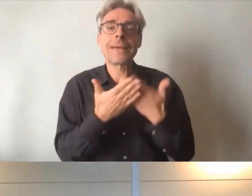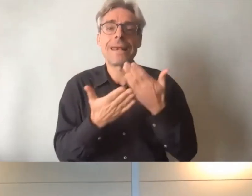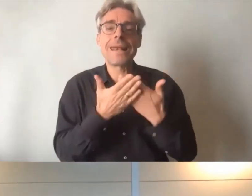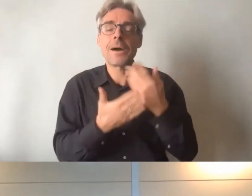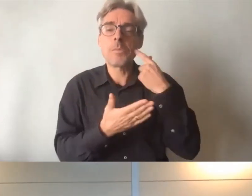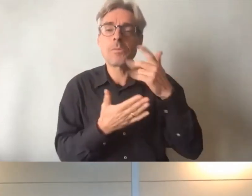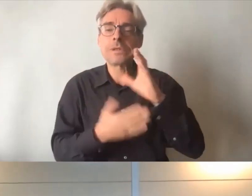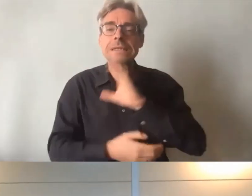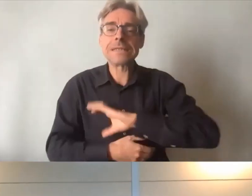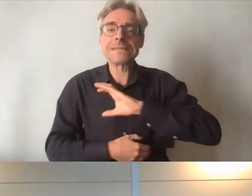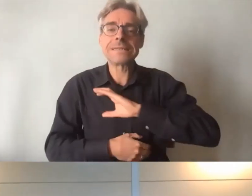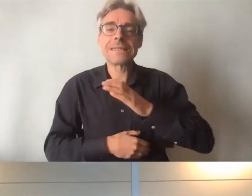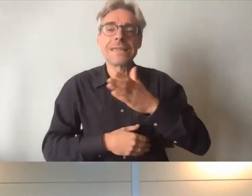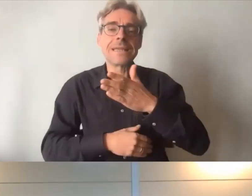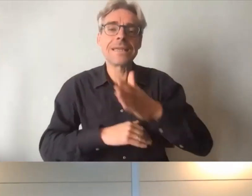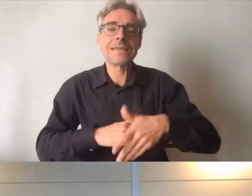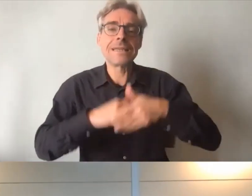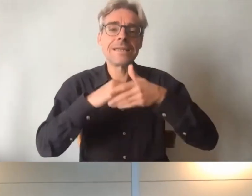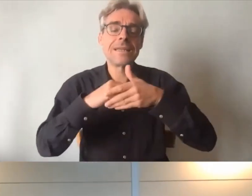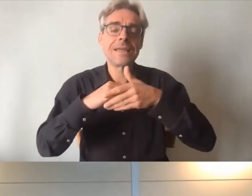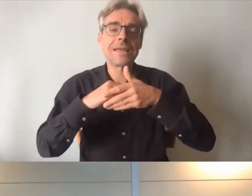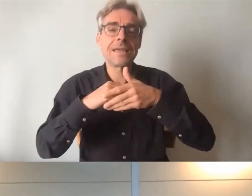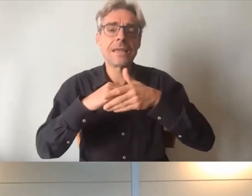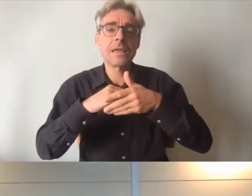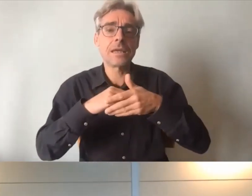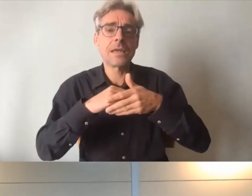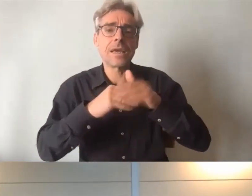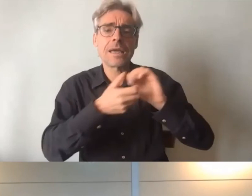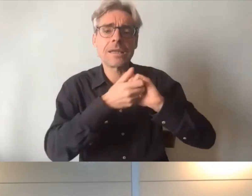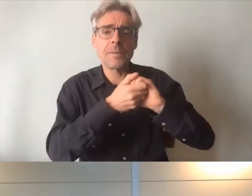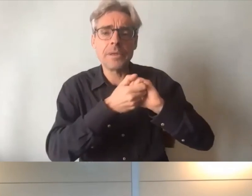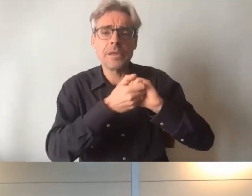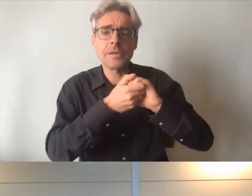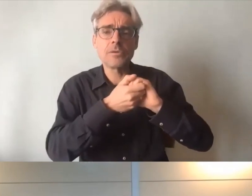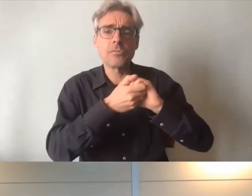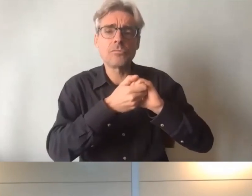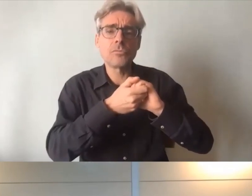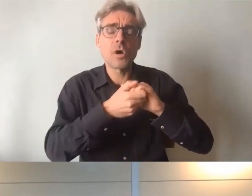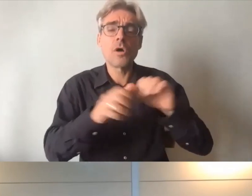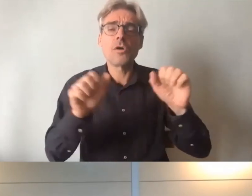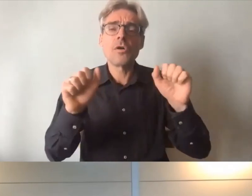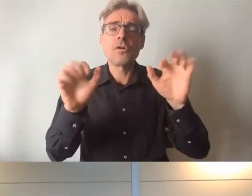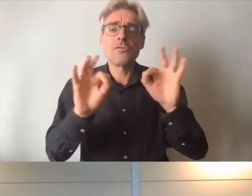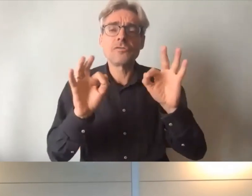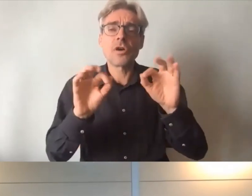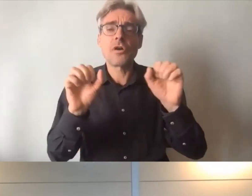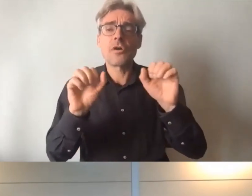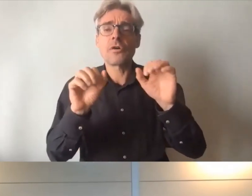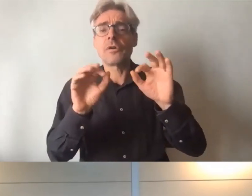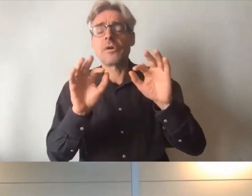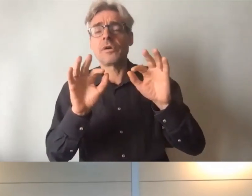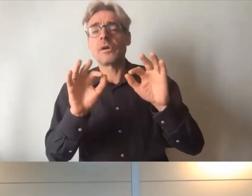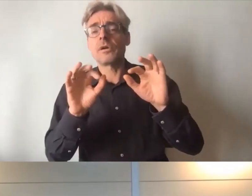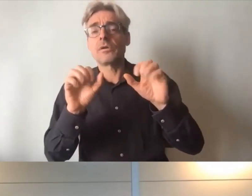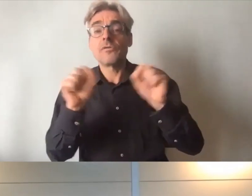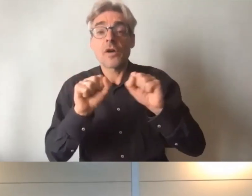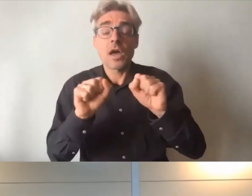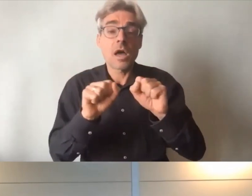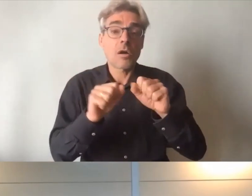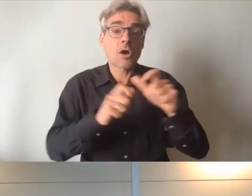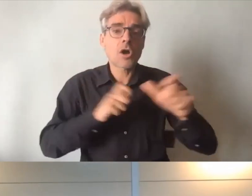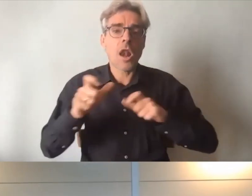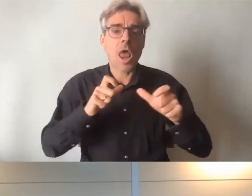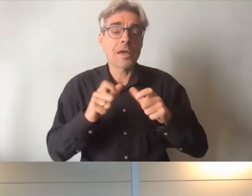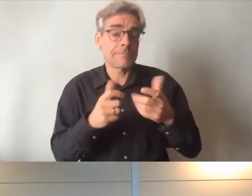d'aider au mieux un ami une soeur un frère un collaborateur qui en effet n'est pas